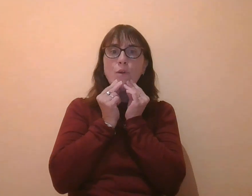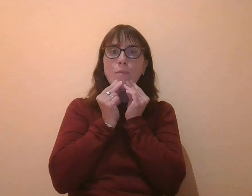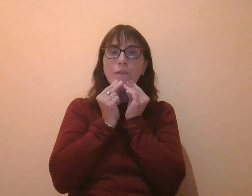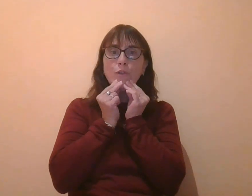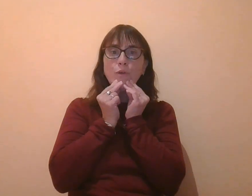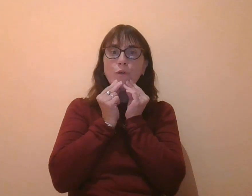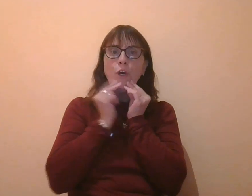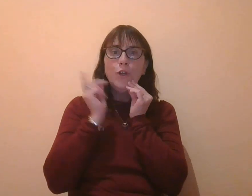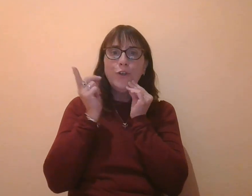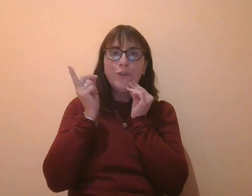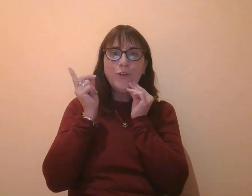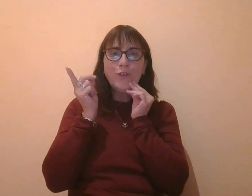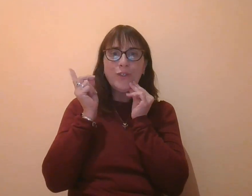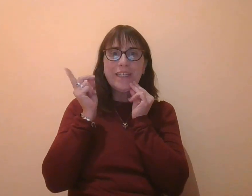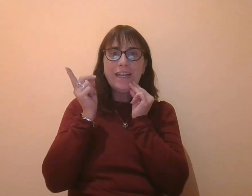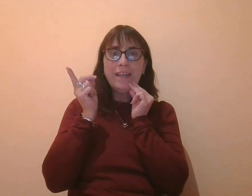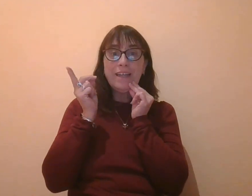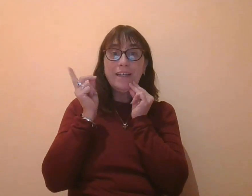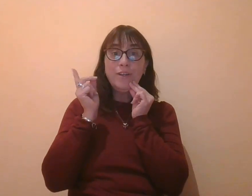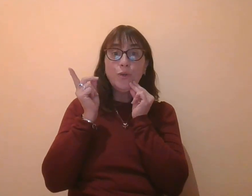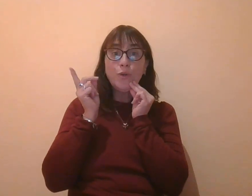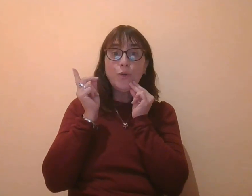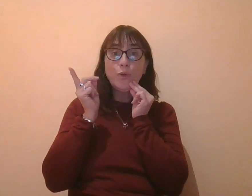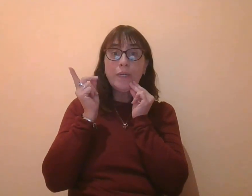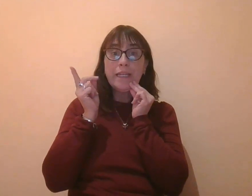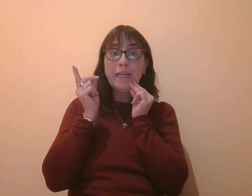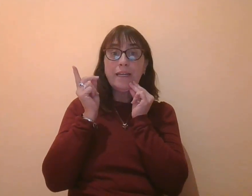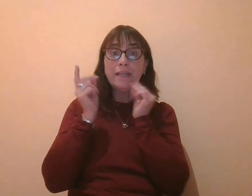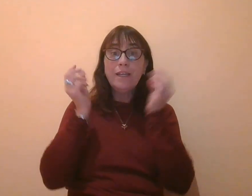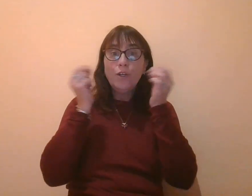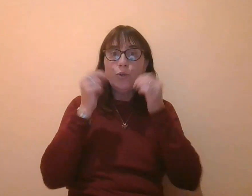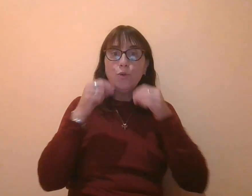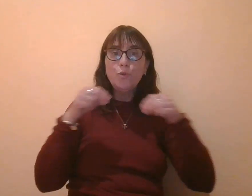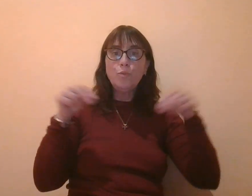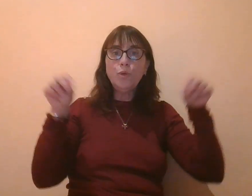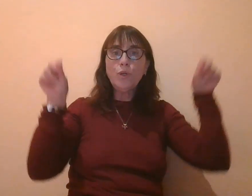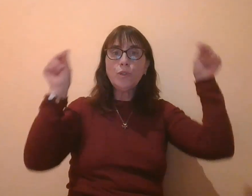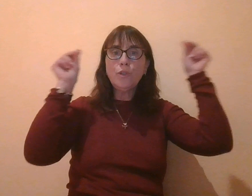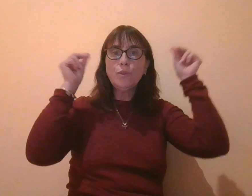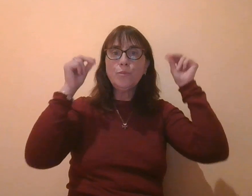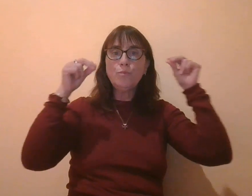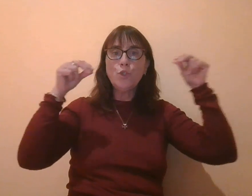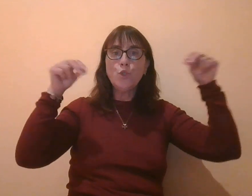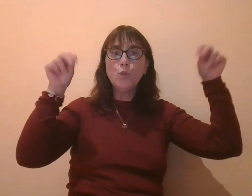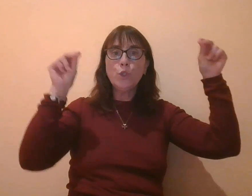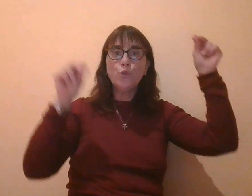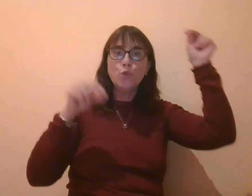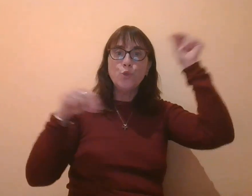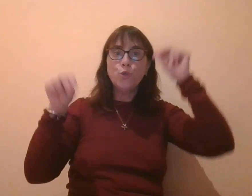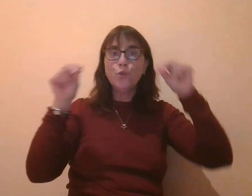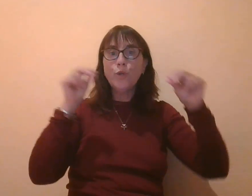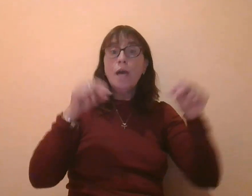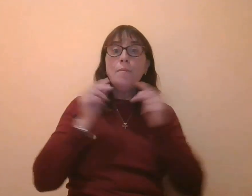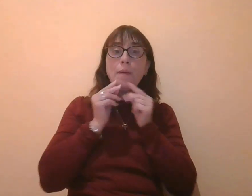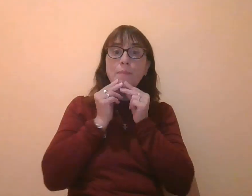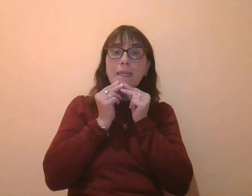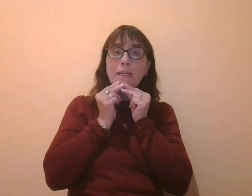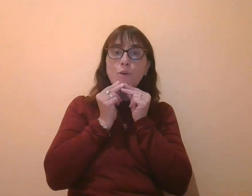le menton le coquin le coquin le bourdon m'a piqué le